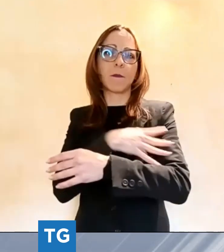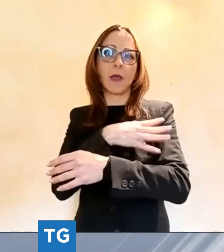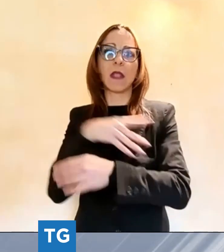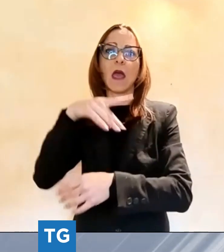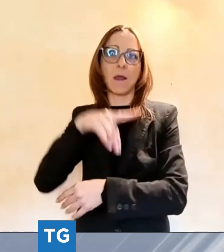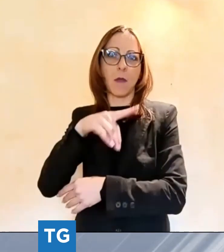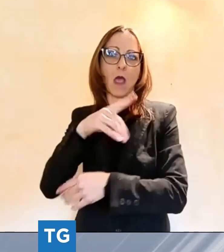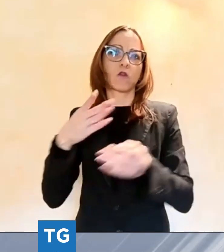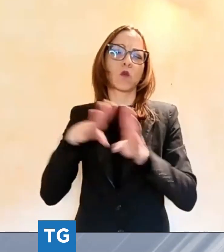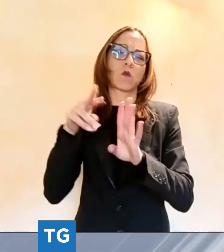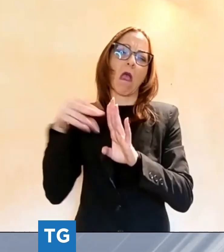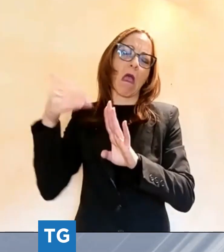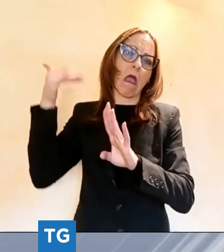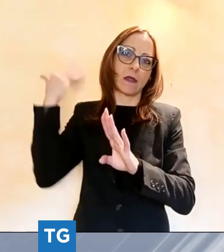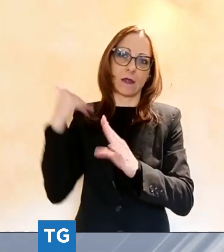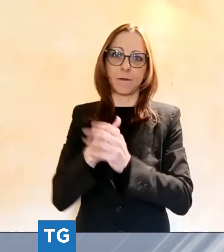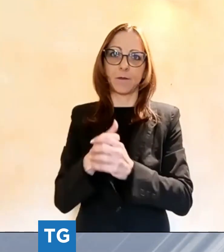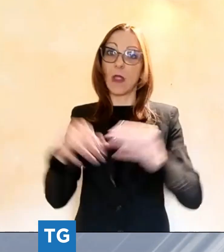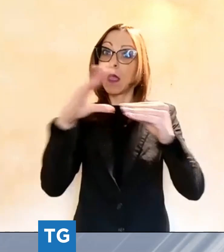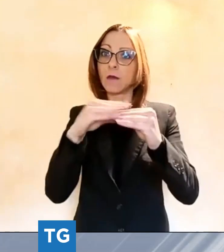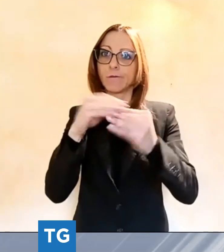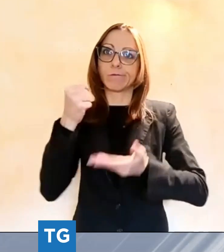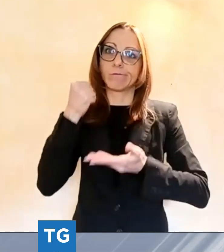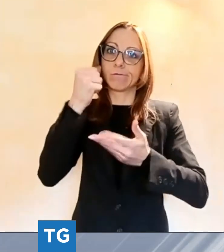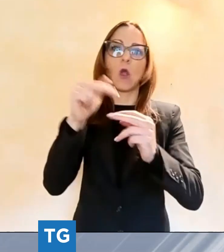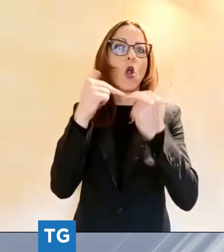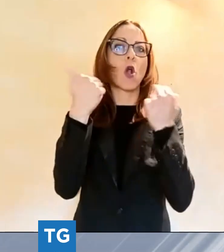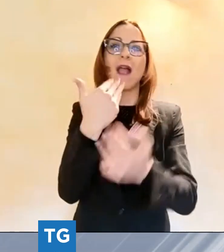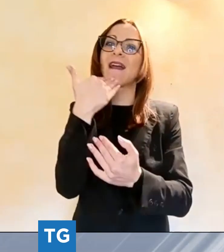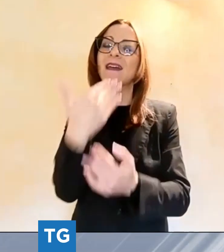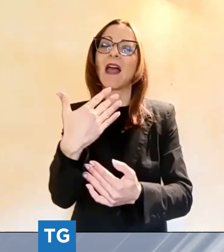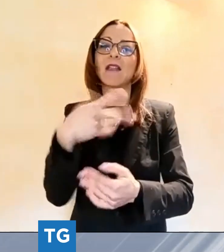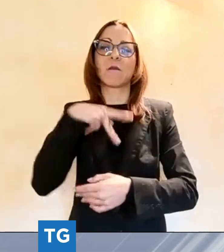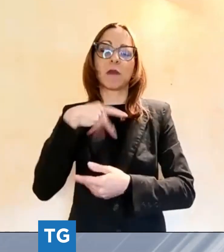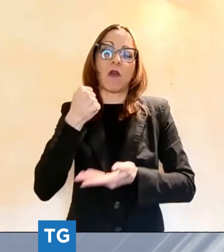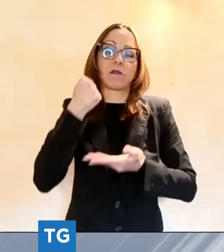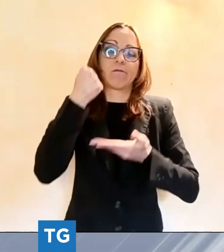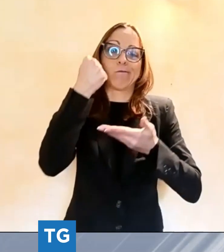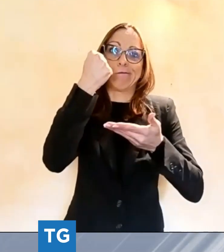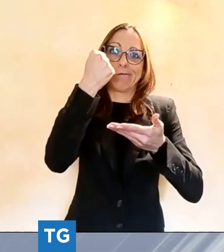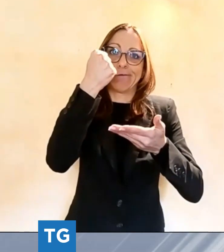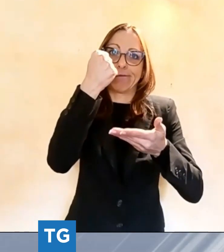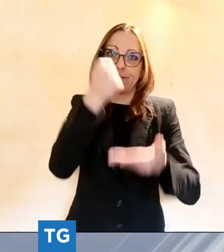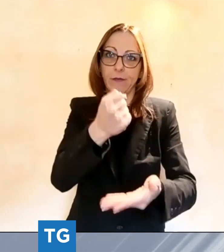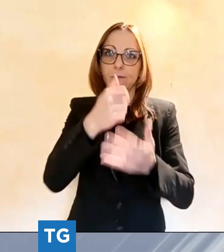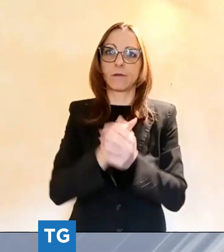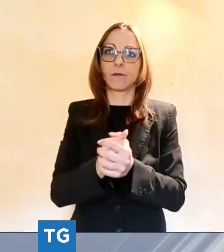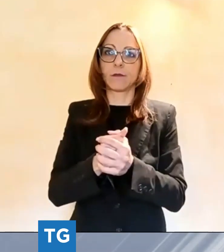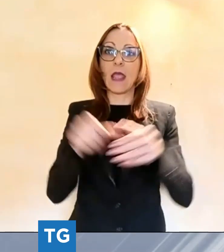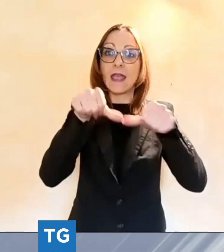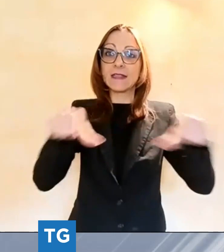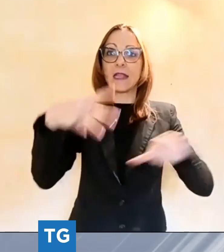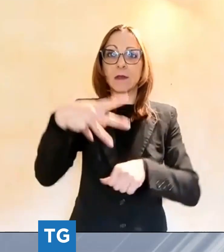finanziata grazie ad una cospicua donazione privata. Nella sede della Misericordia lunedì sera davanti ad una sala completamente